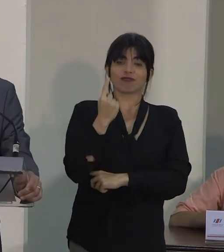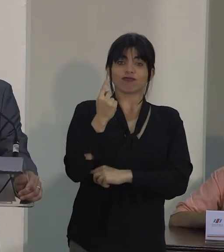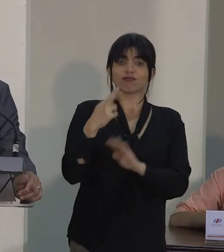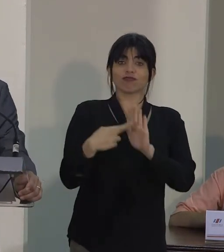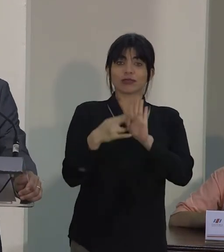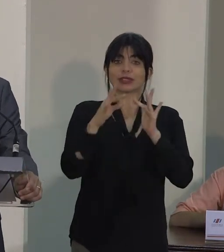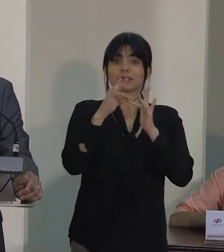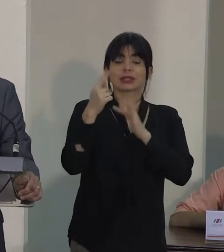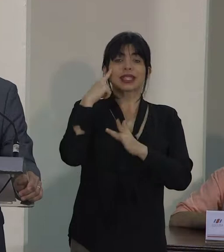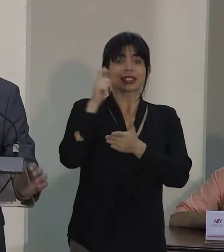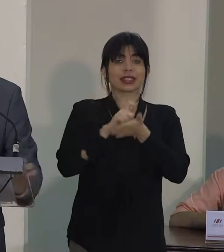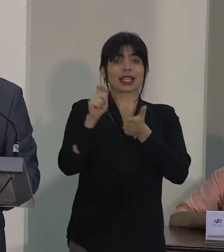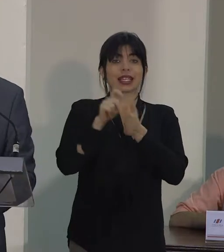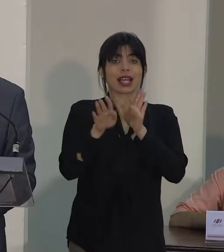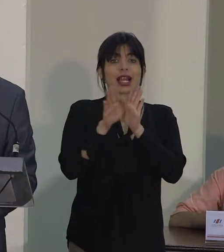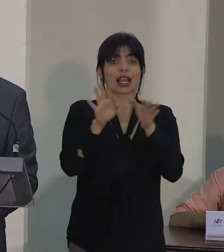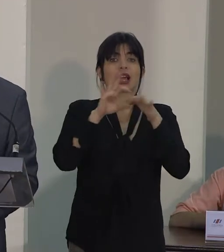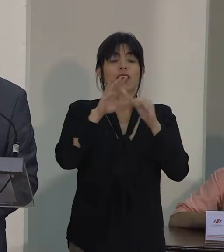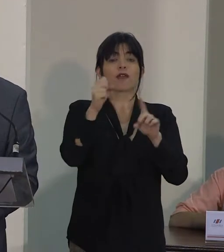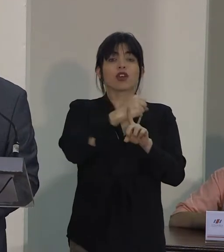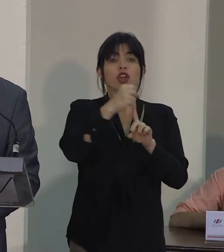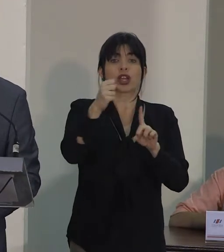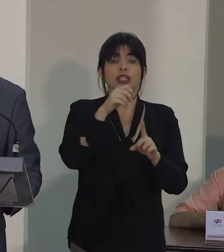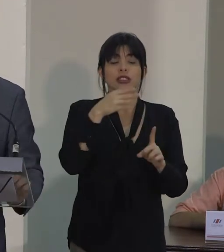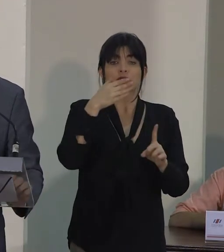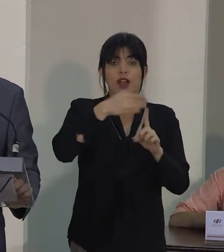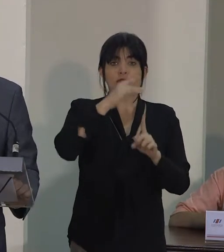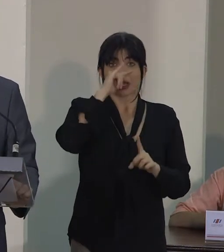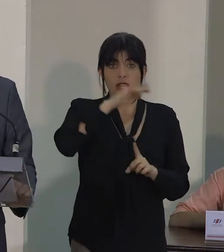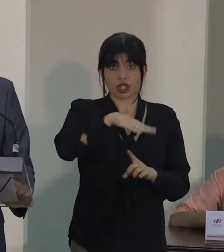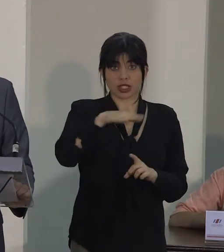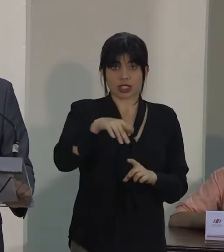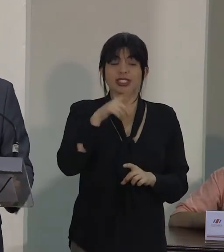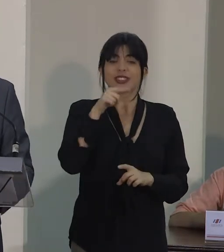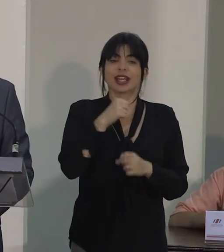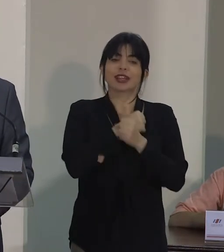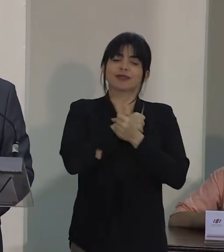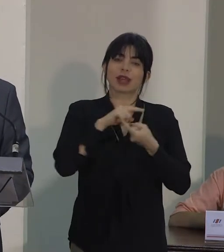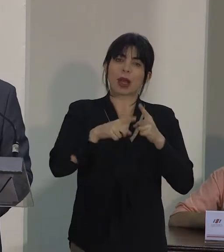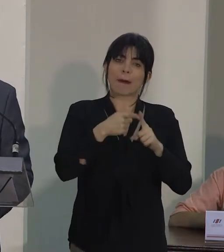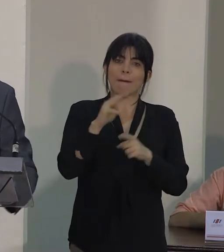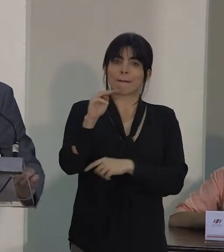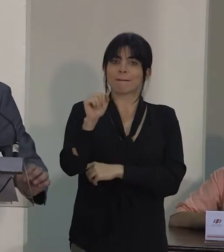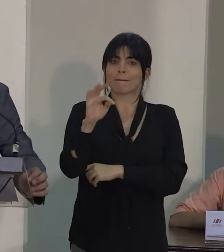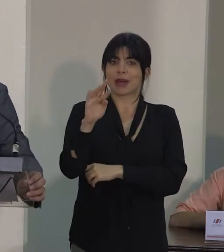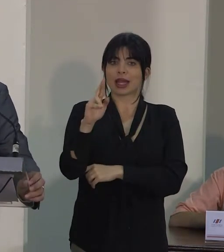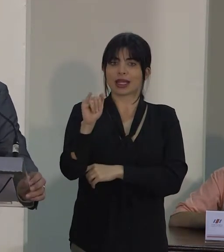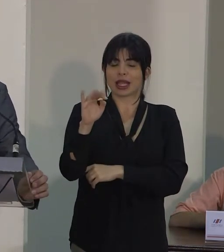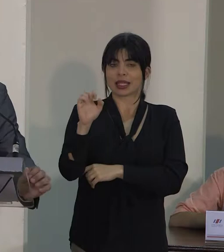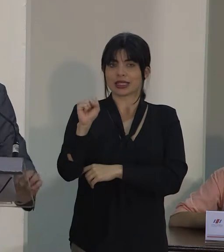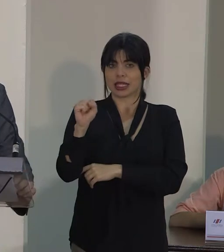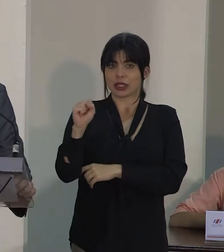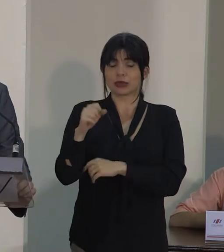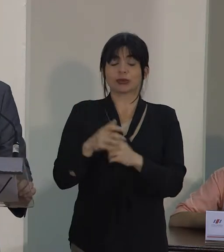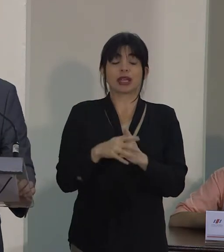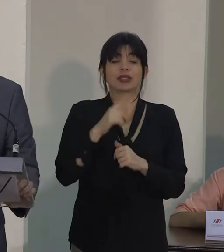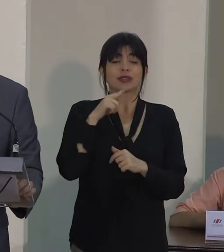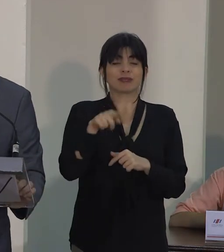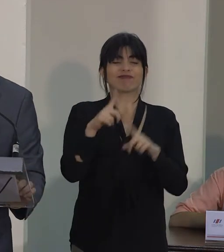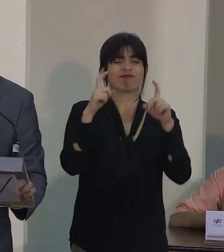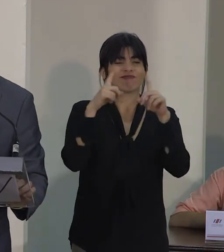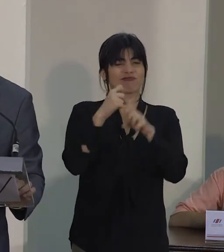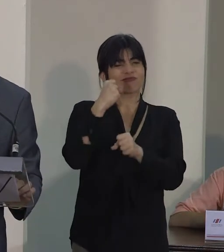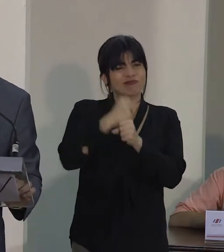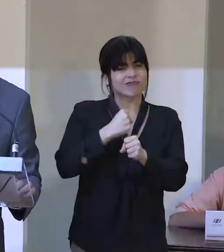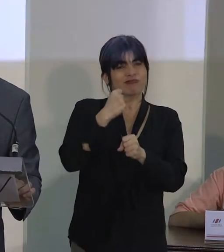del Secretario General sobre la Violencia contra los Niños, nuestra querida amiga Marta Santos Pais. Esa compleja tarea